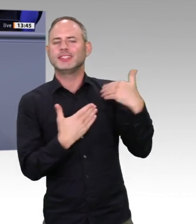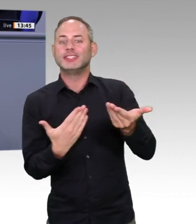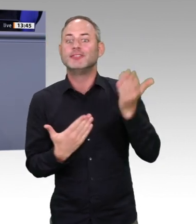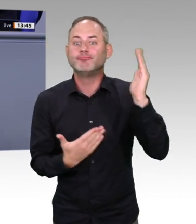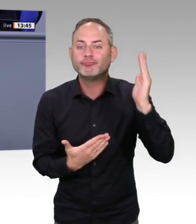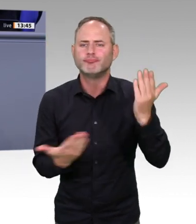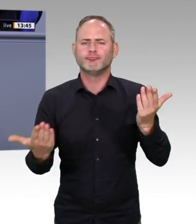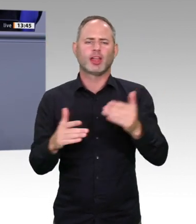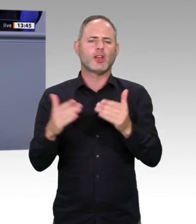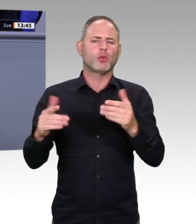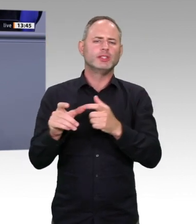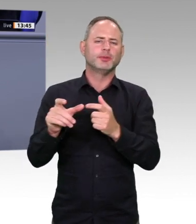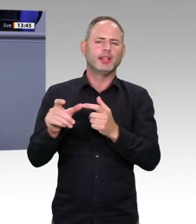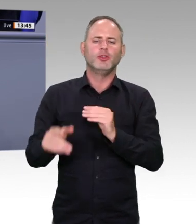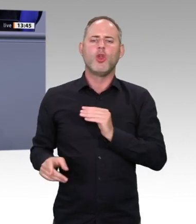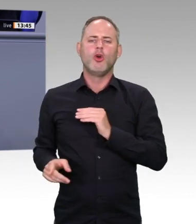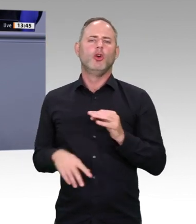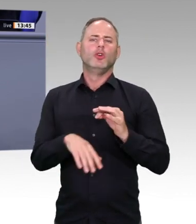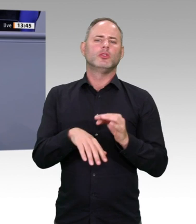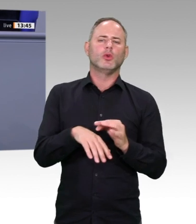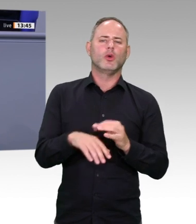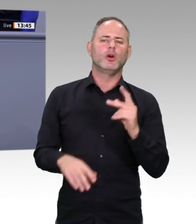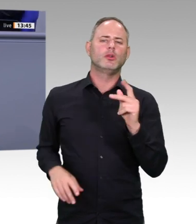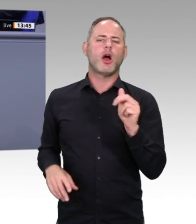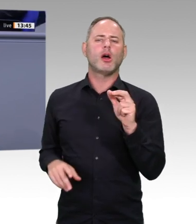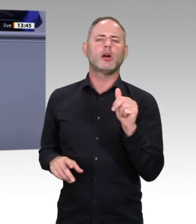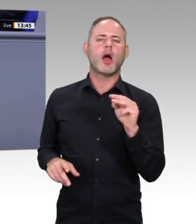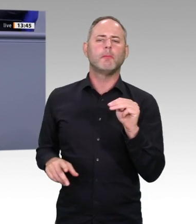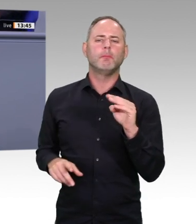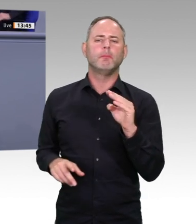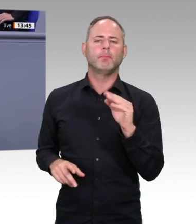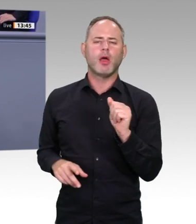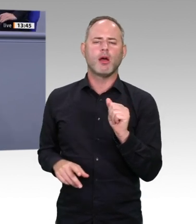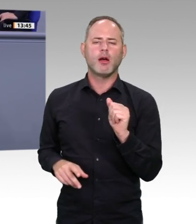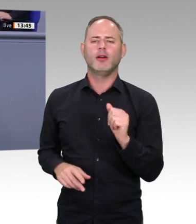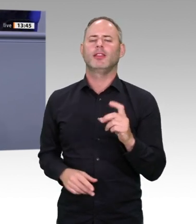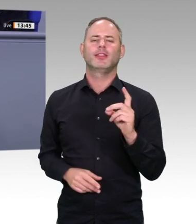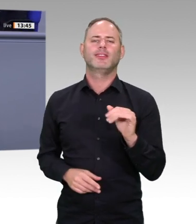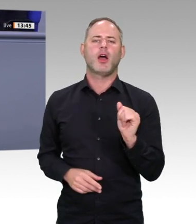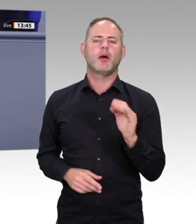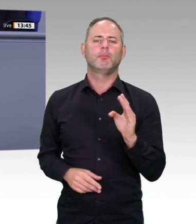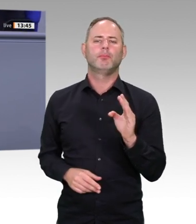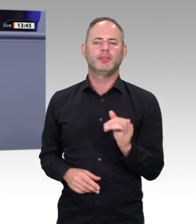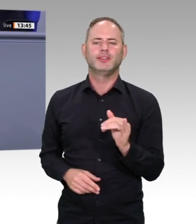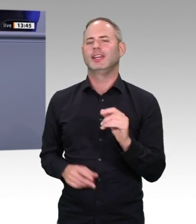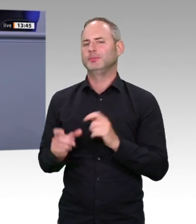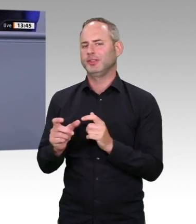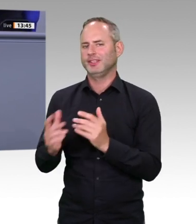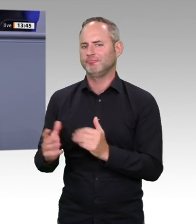braucht mehr denn je die heutige Generation und die kommenden Generationen, die mit ihrer Umwelt und ihrem